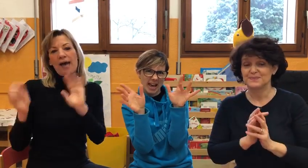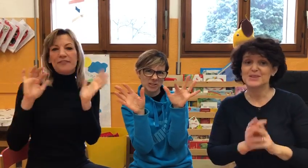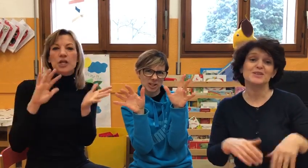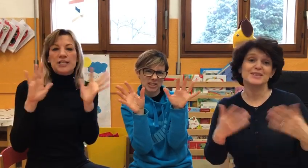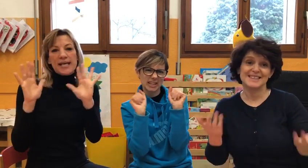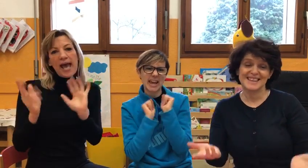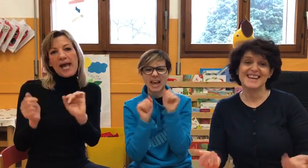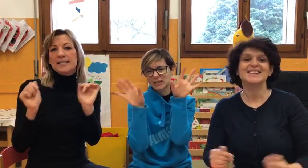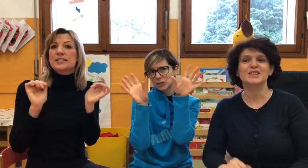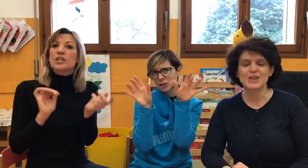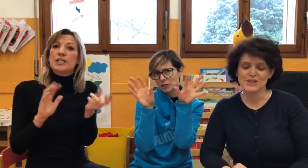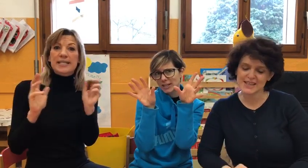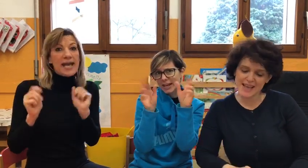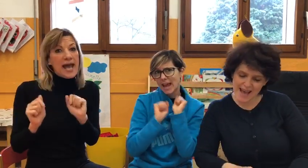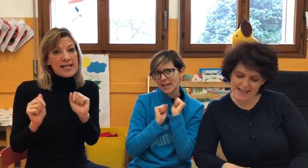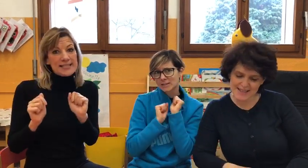dirty hands, dirty hands.